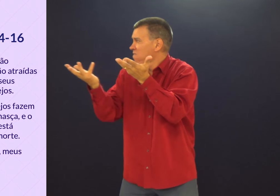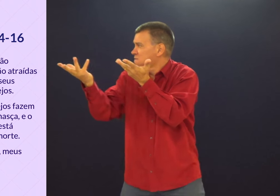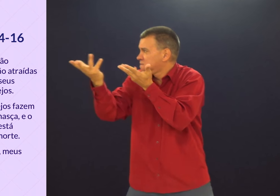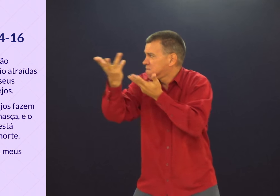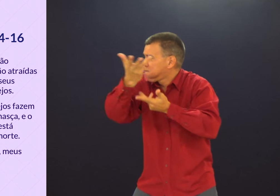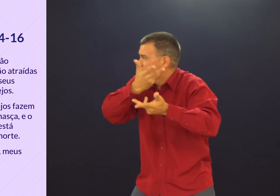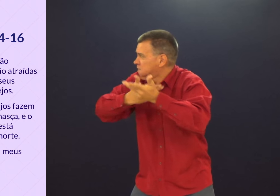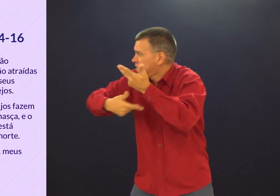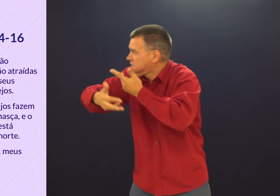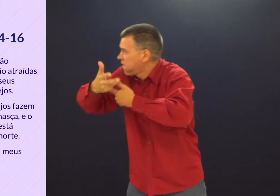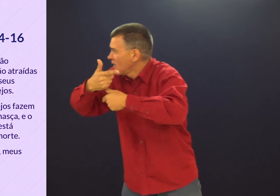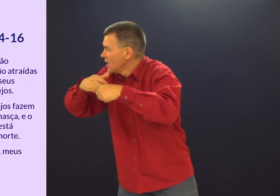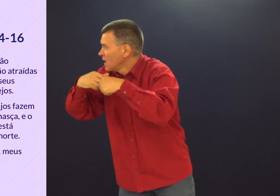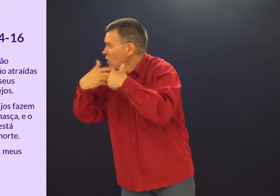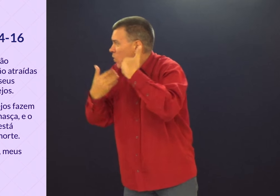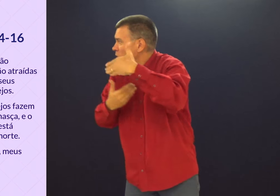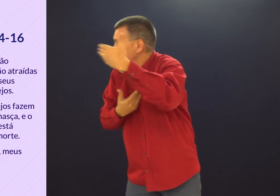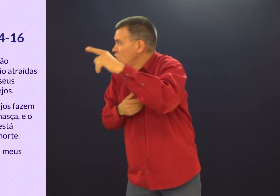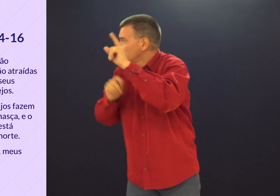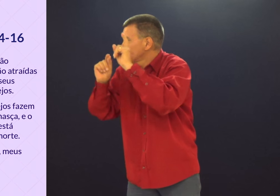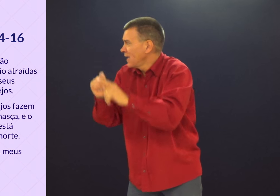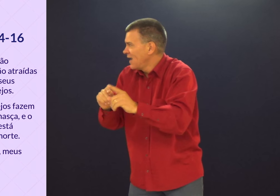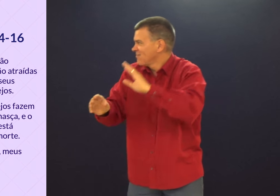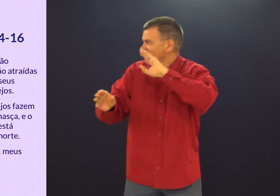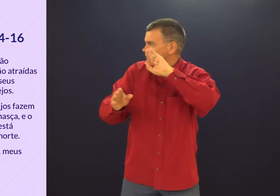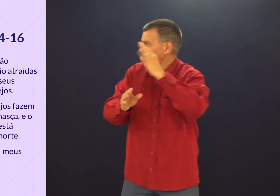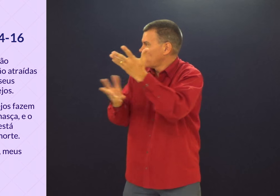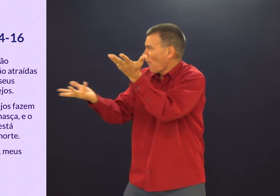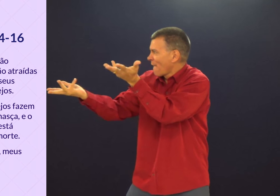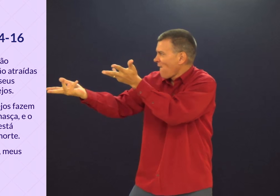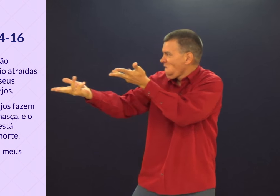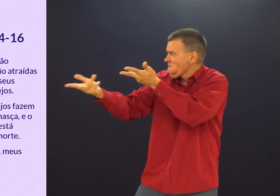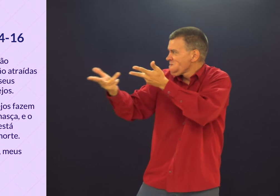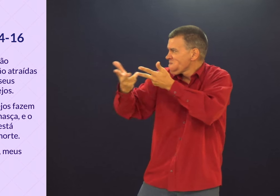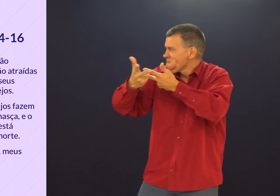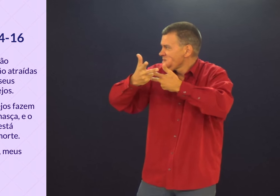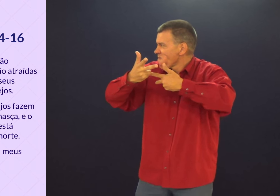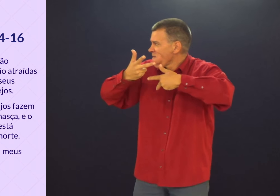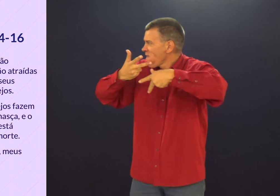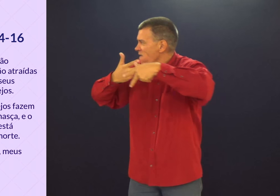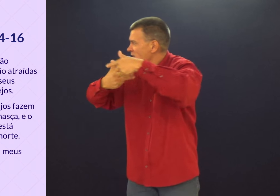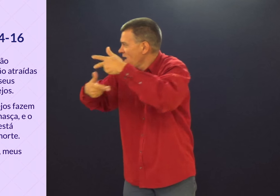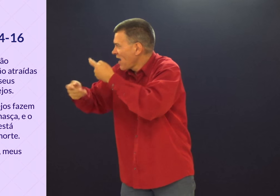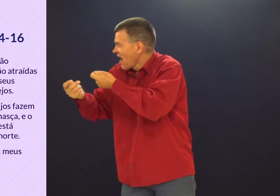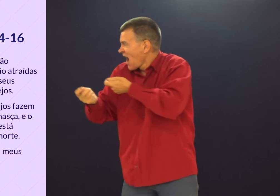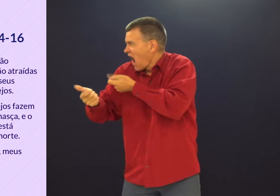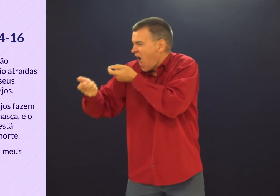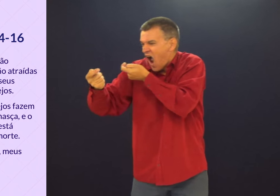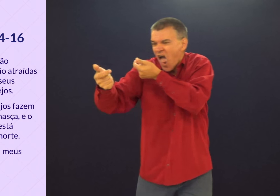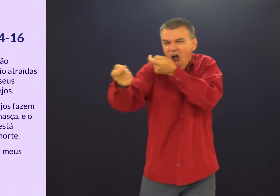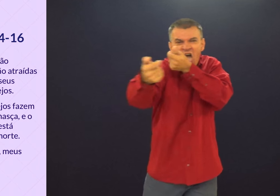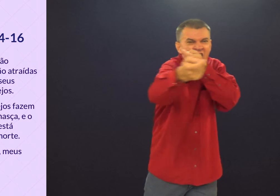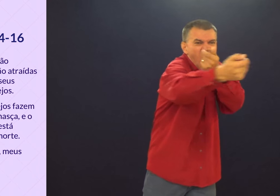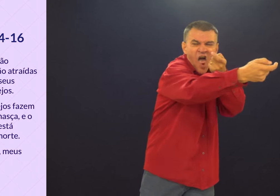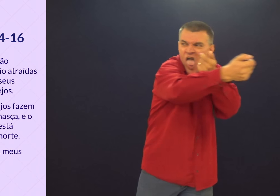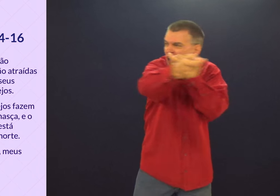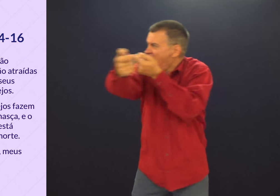Mas as pessoas são tentadas quando são atraídas e enganadas pelos seus próprios maus desejos.